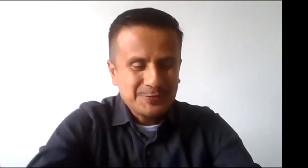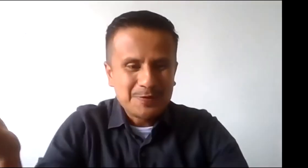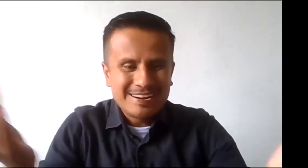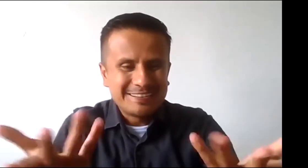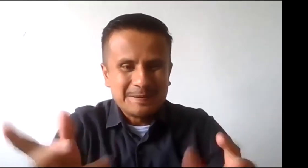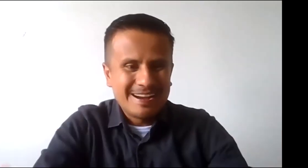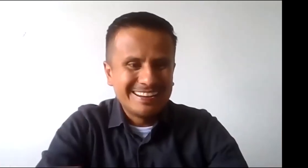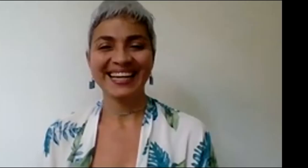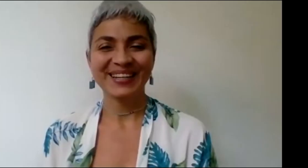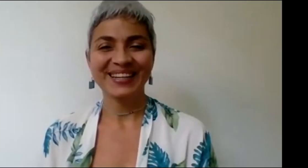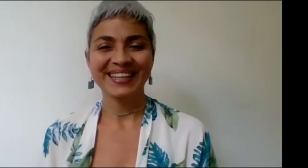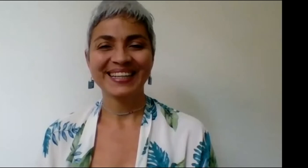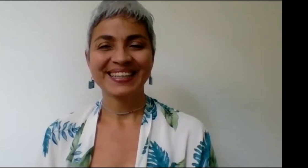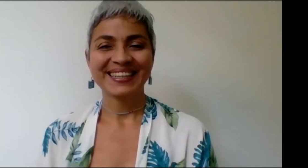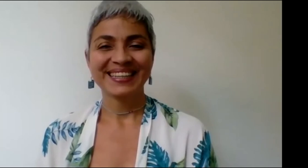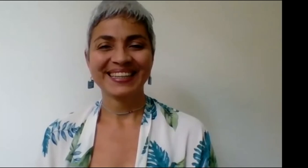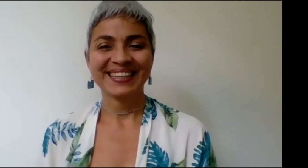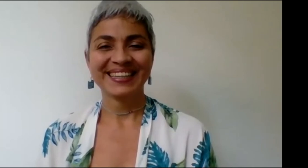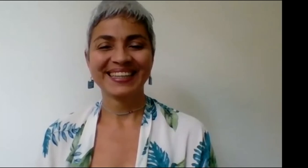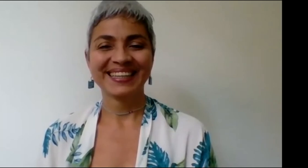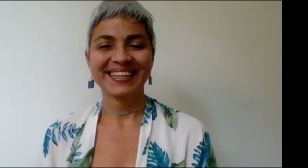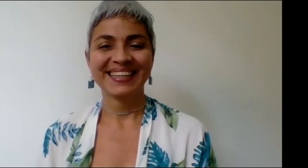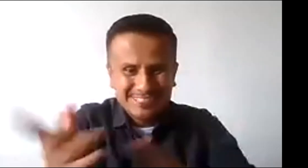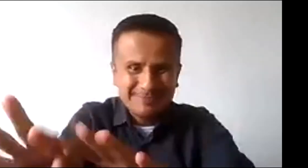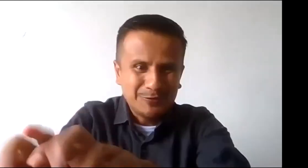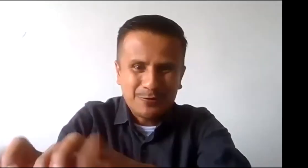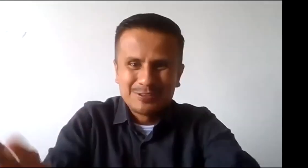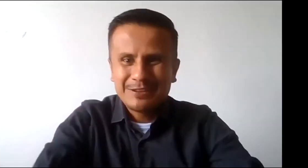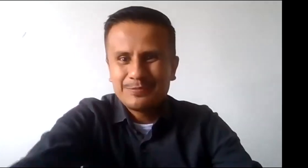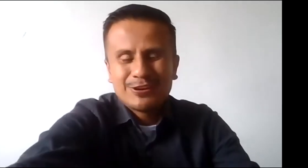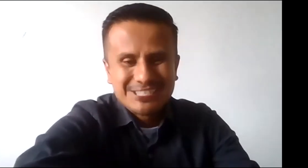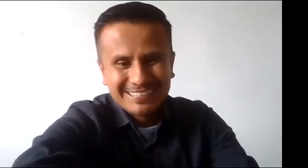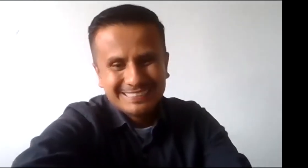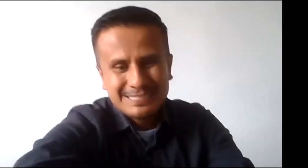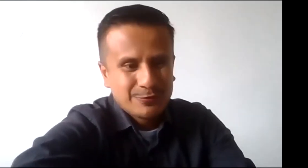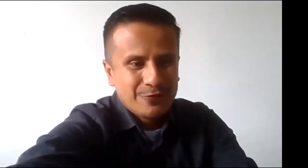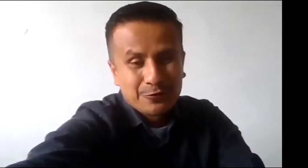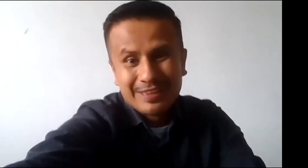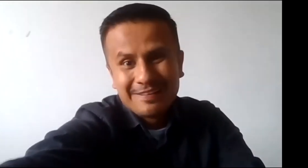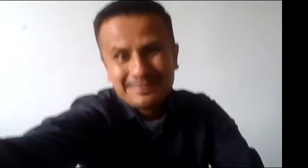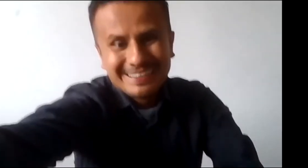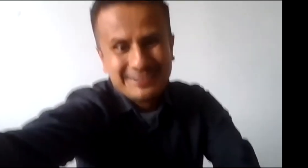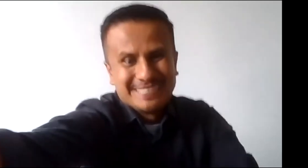a ni a cámara ni a micrófono, entonces me tocó escribir por el chat que si por favor me daban vía libre.